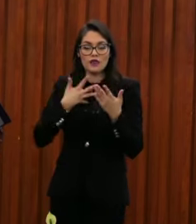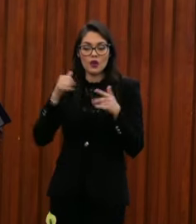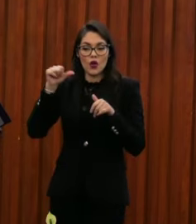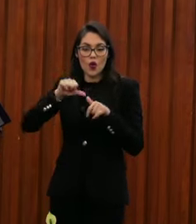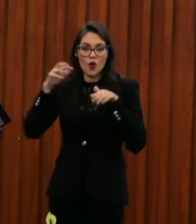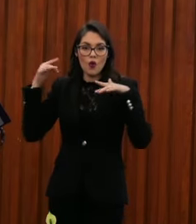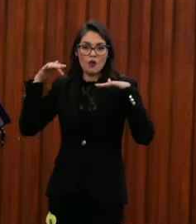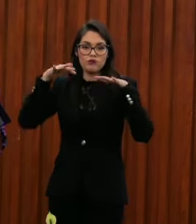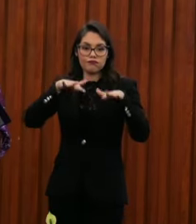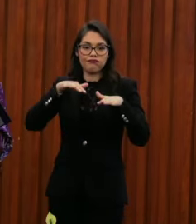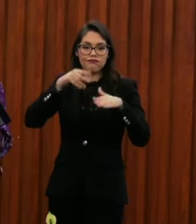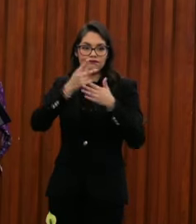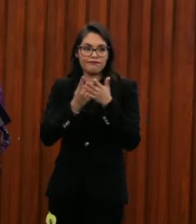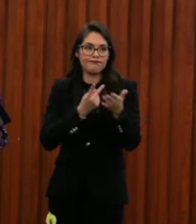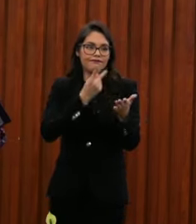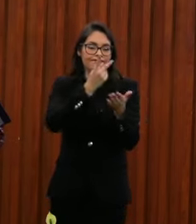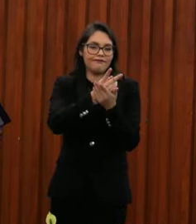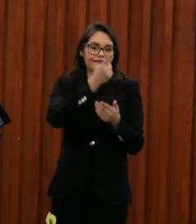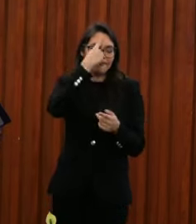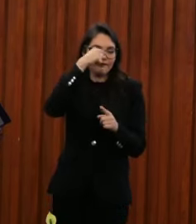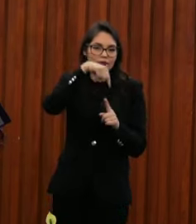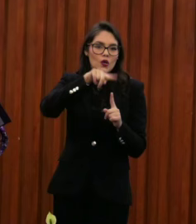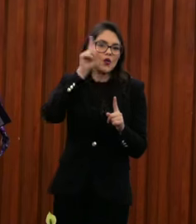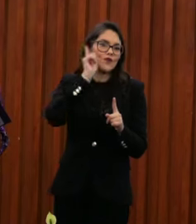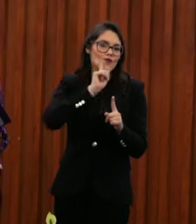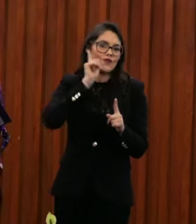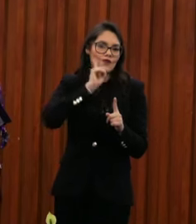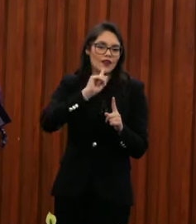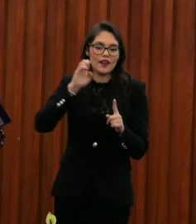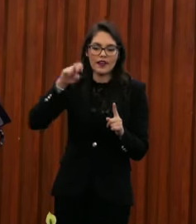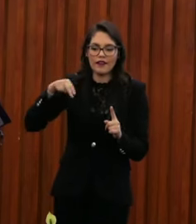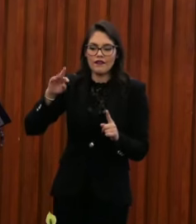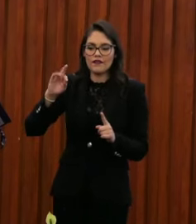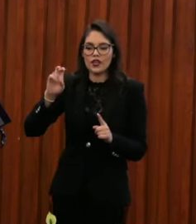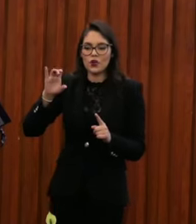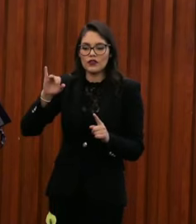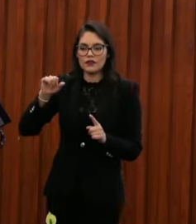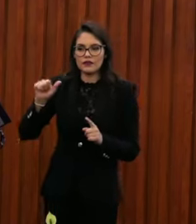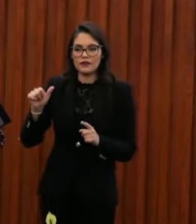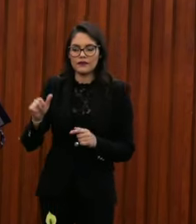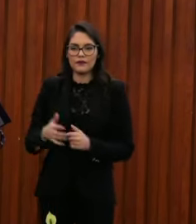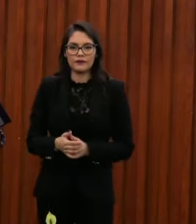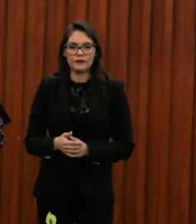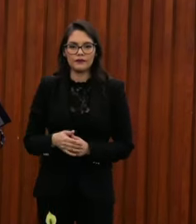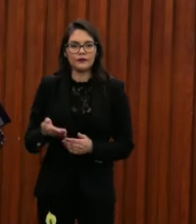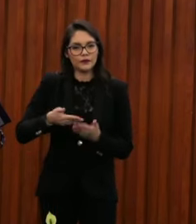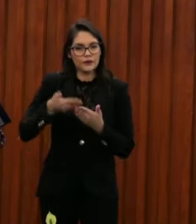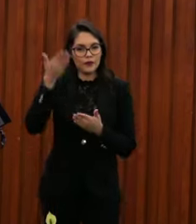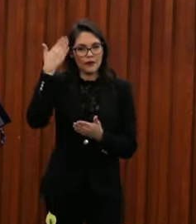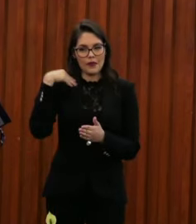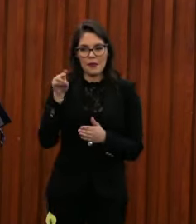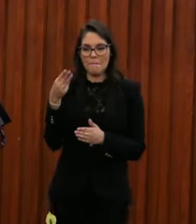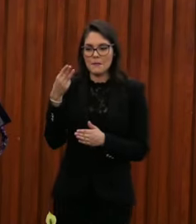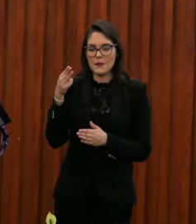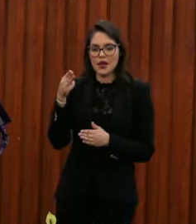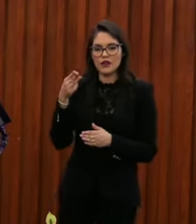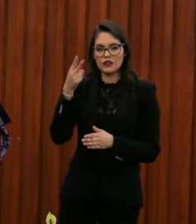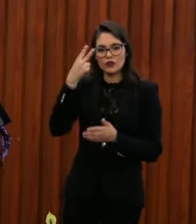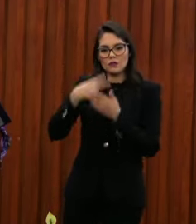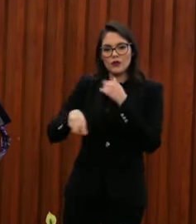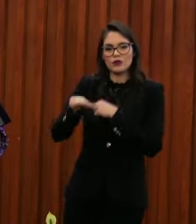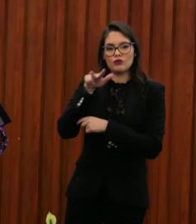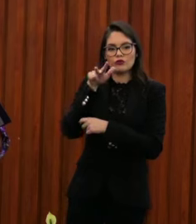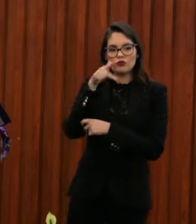dando este premio a Mujeres en Frecuencia. En su informe temático de mayo de 2018, Acceso a la